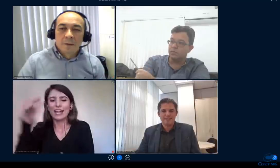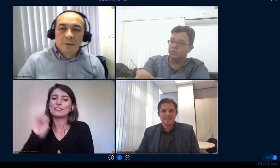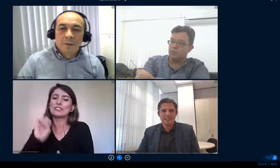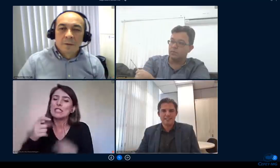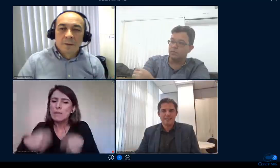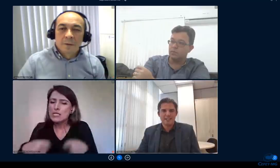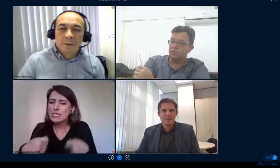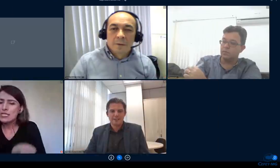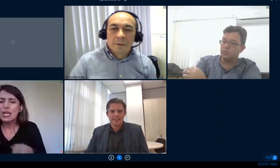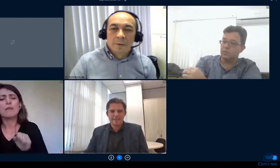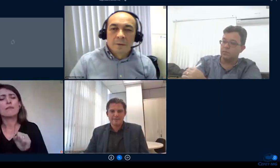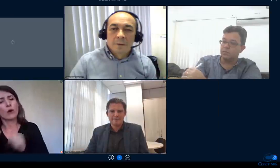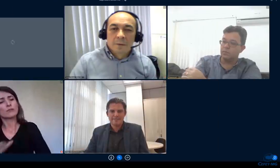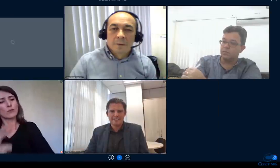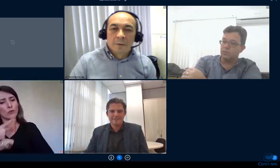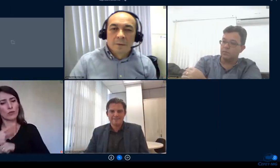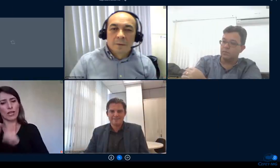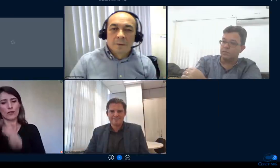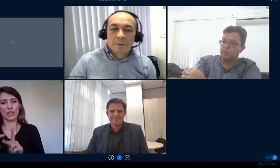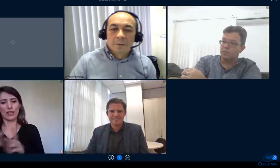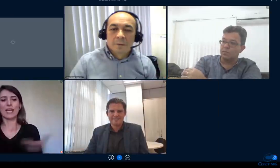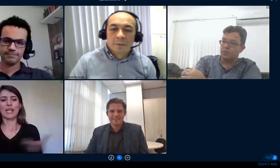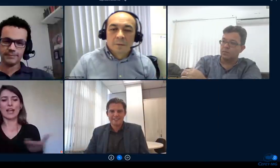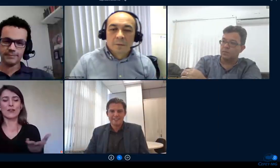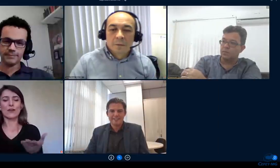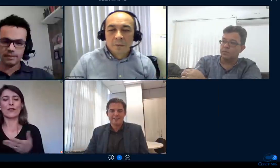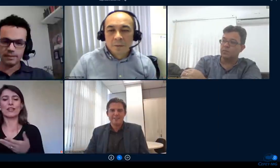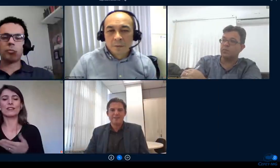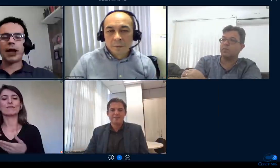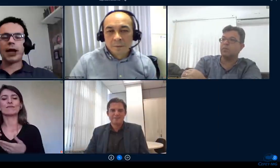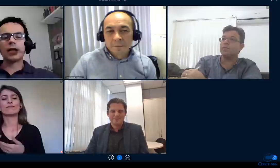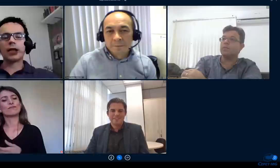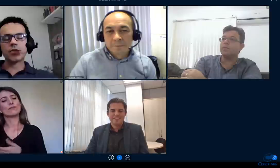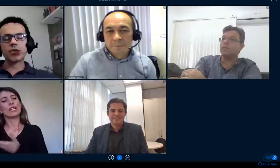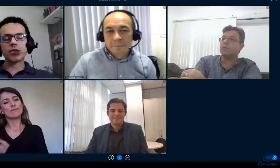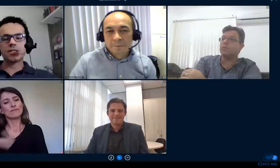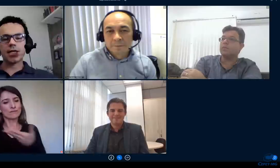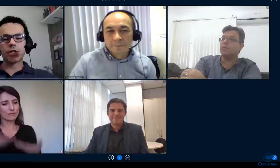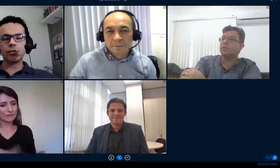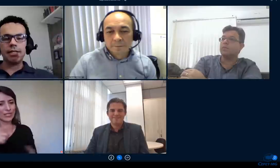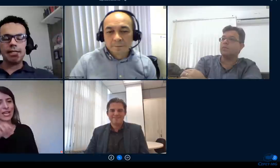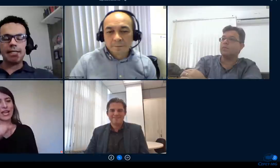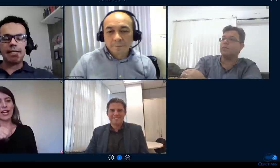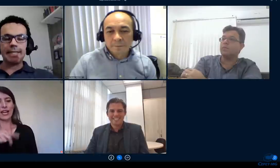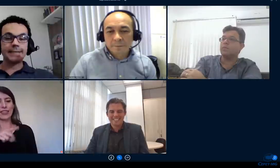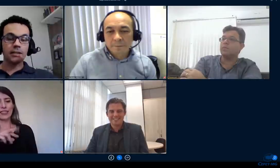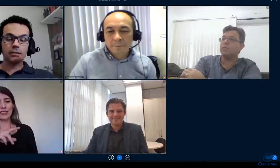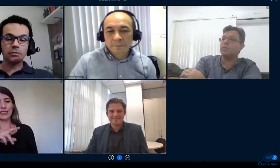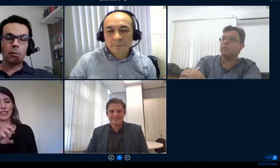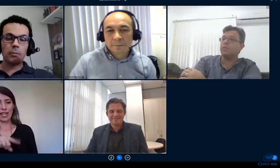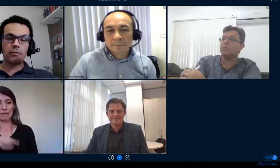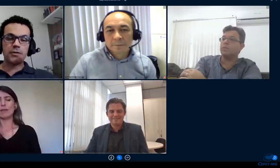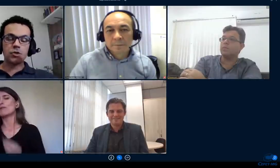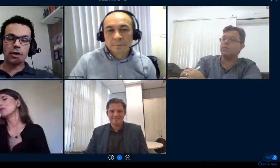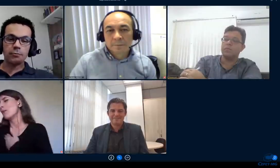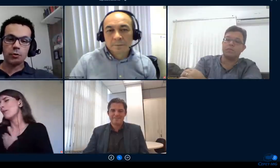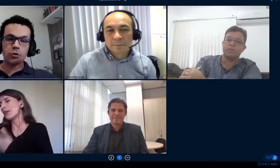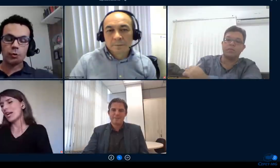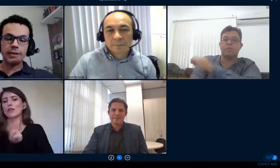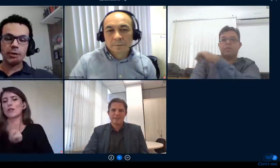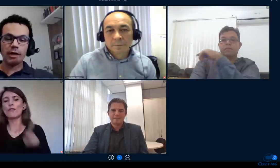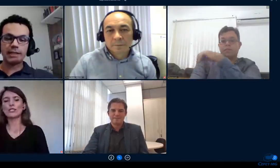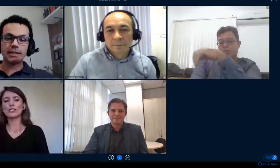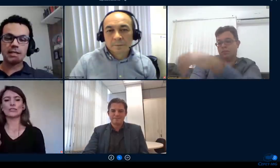palavra ao André obrigado professor Sérgio então como o professor